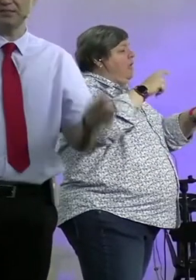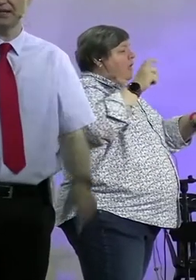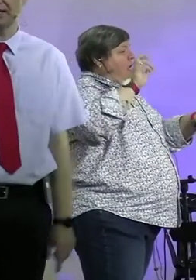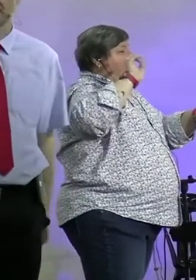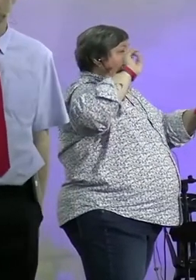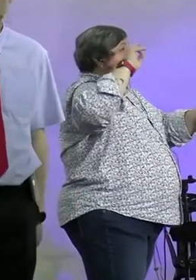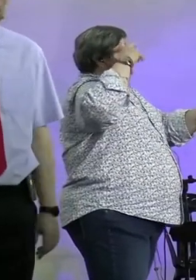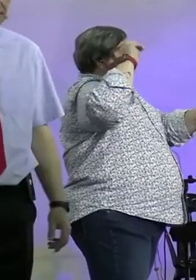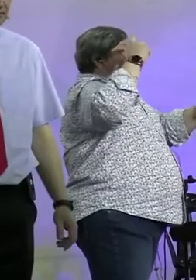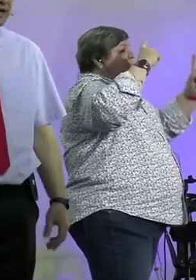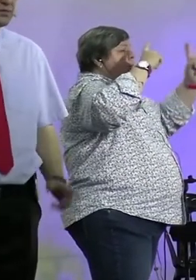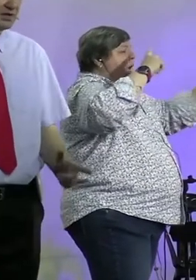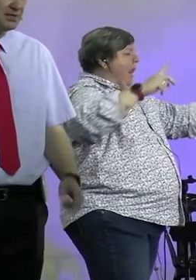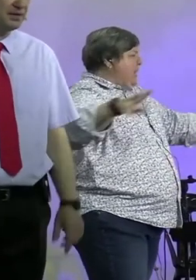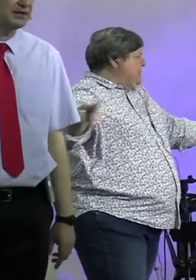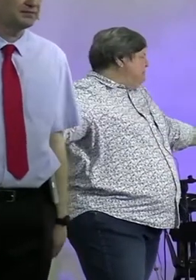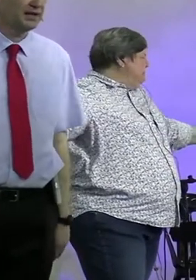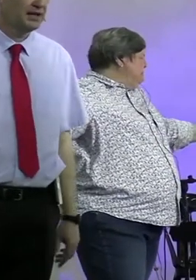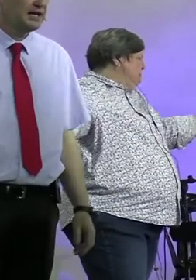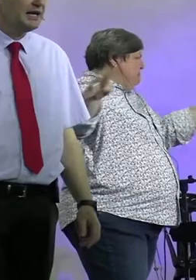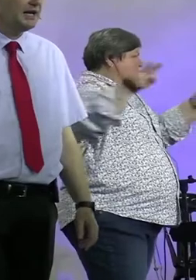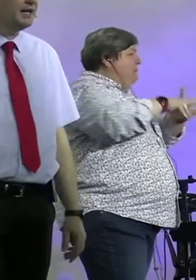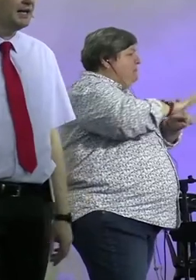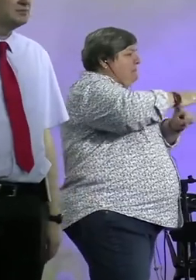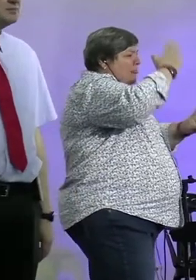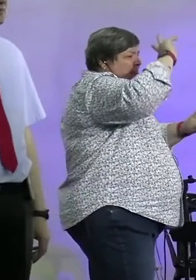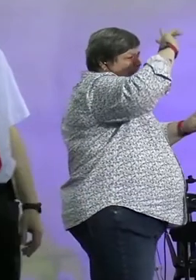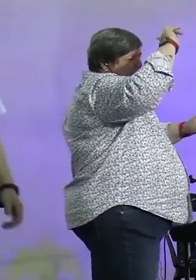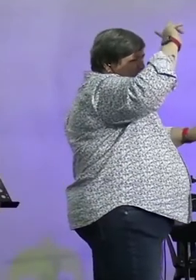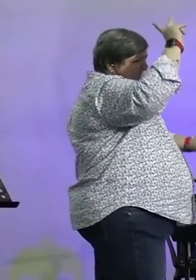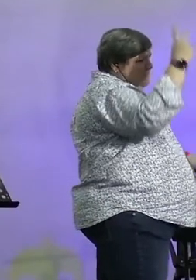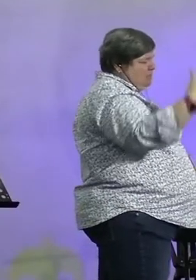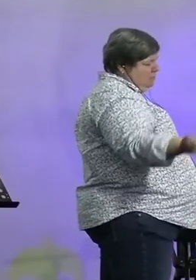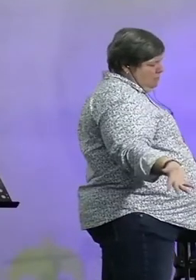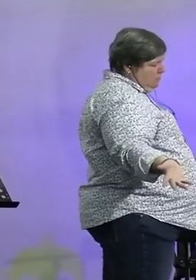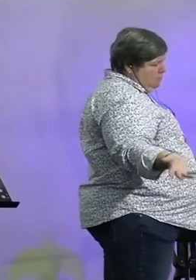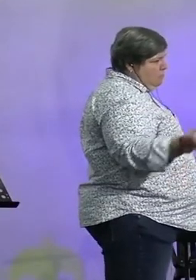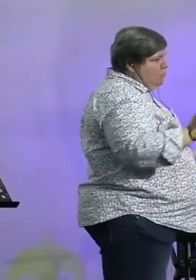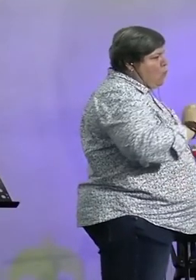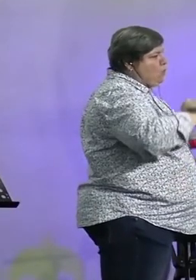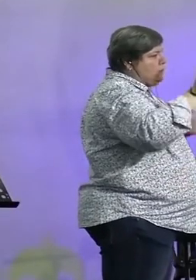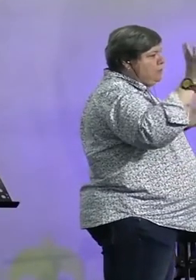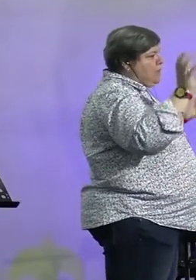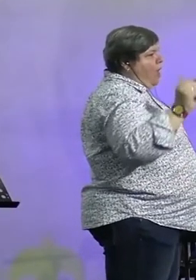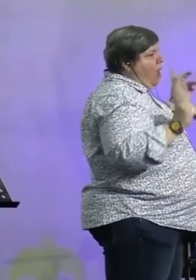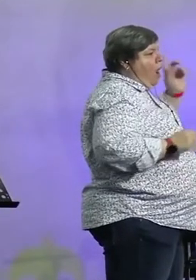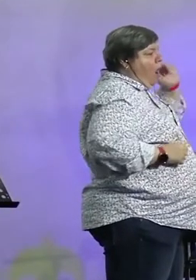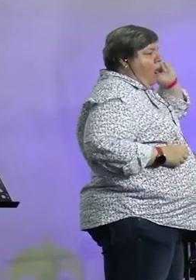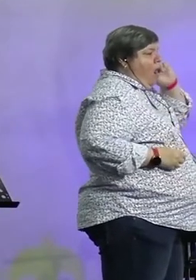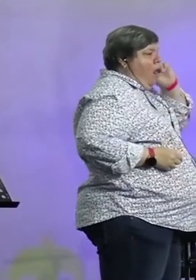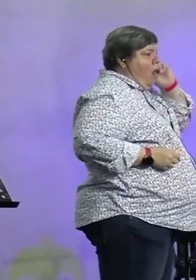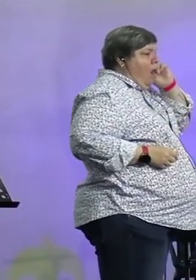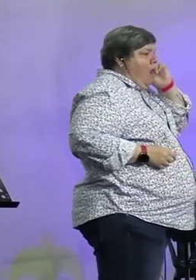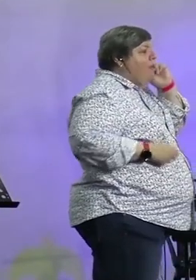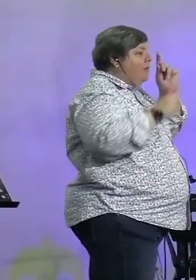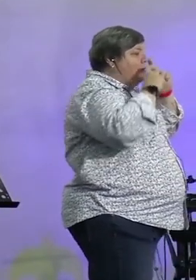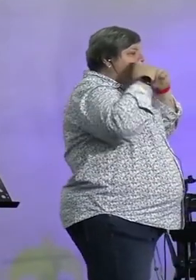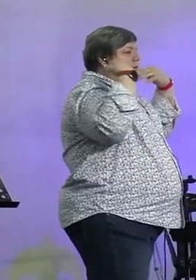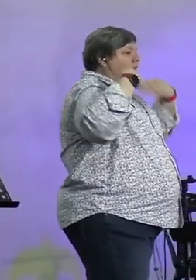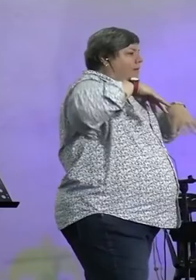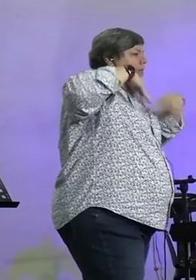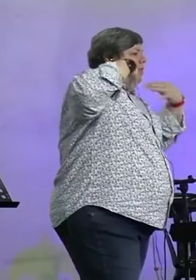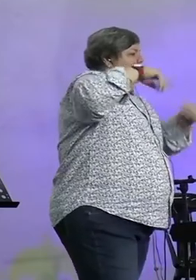vlieg, en langs die pad le. Daarom langs die pad. En, die foto is geneem in die hospital, in hierdie week, en, wat,